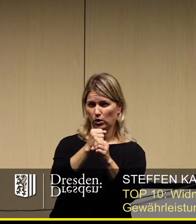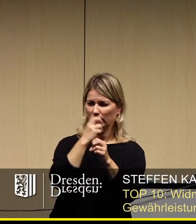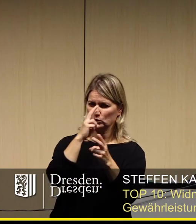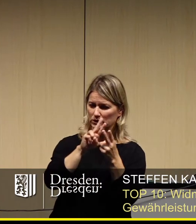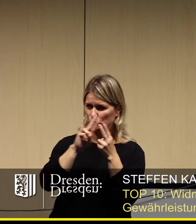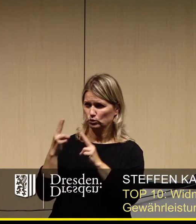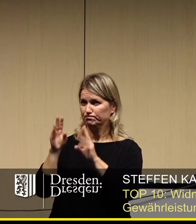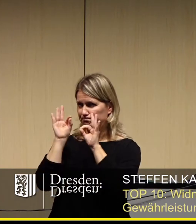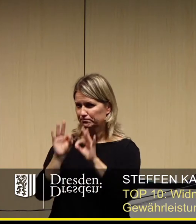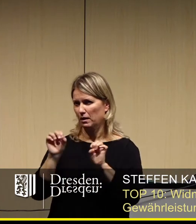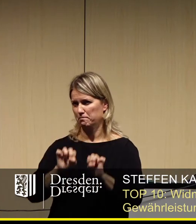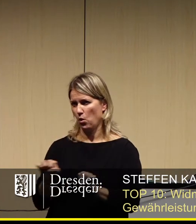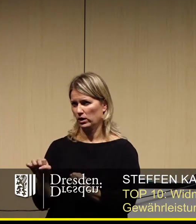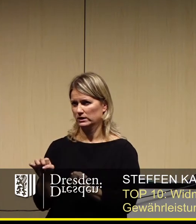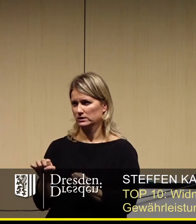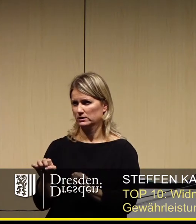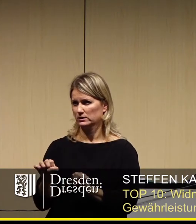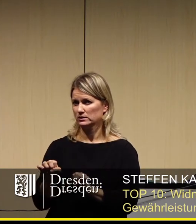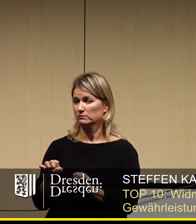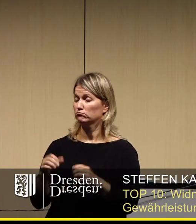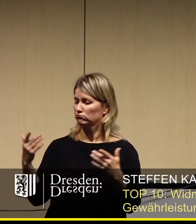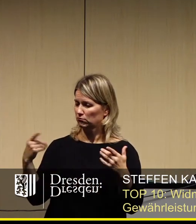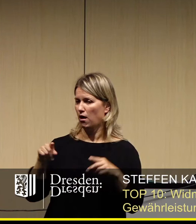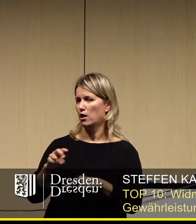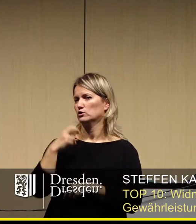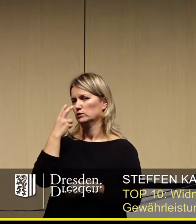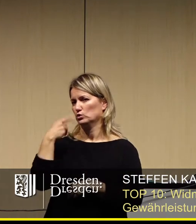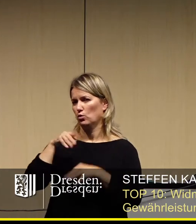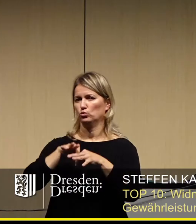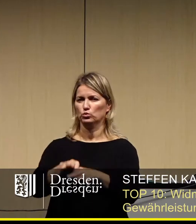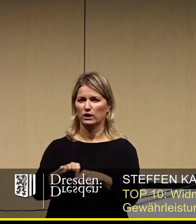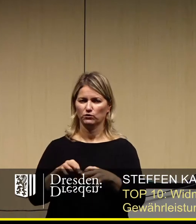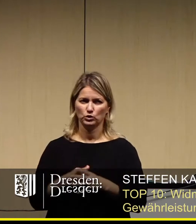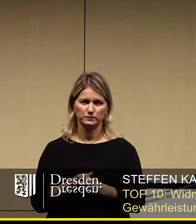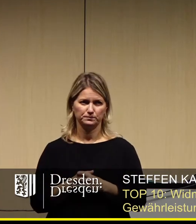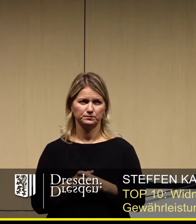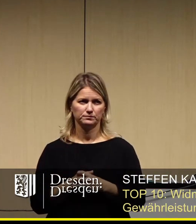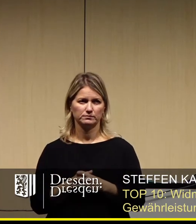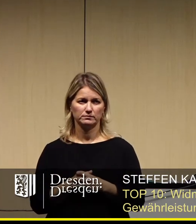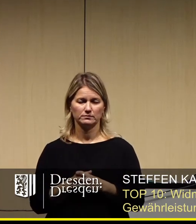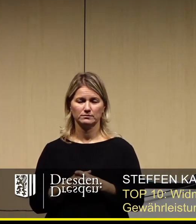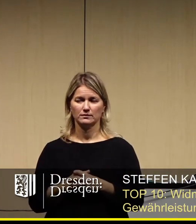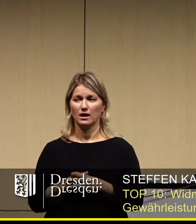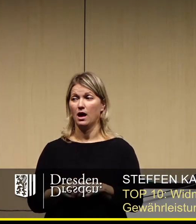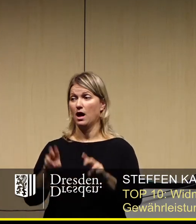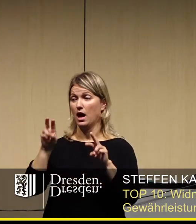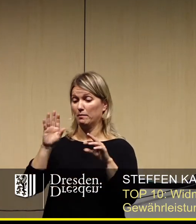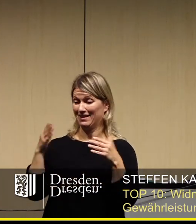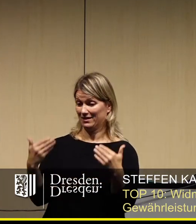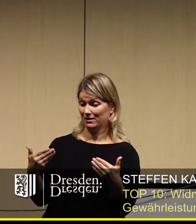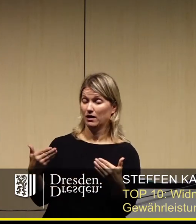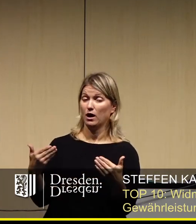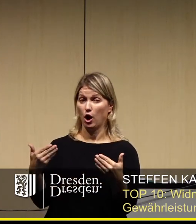am Ende das Mögliche zu ermöglichen. Wobei das Mögliche, das muss uns klar sein, kann bedeuten,